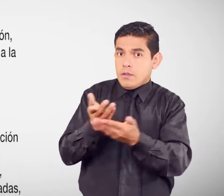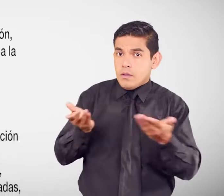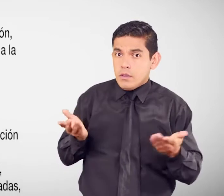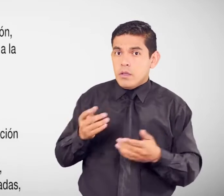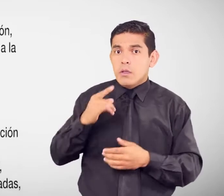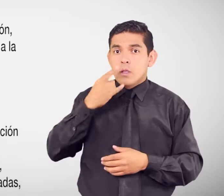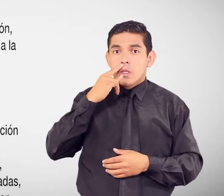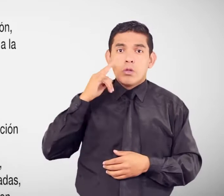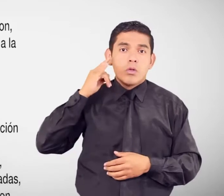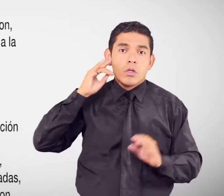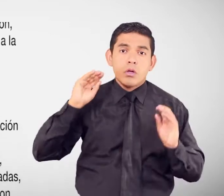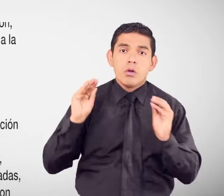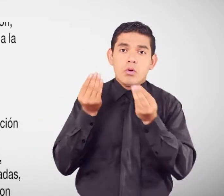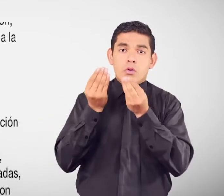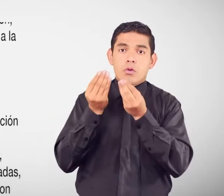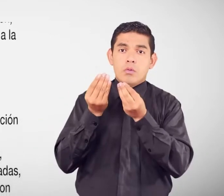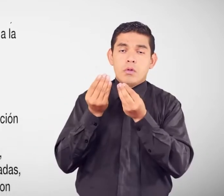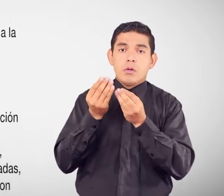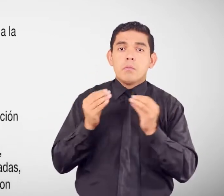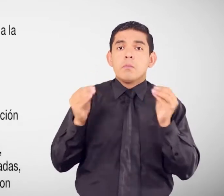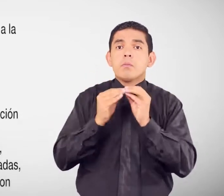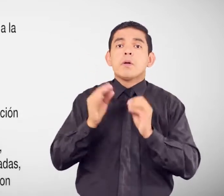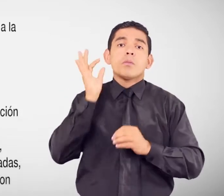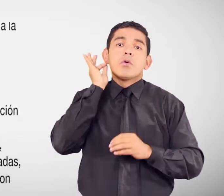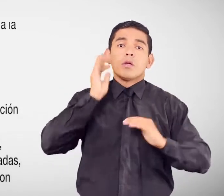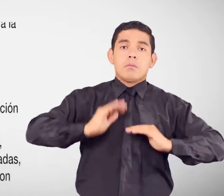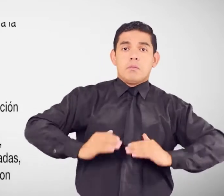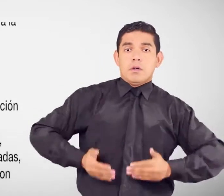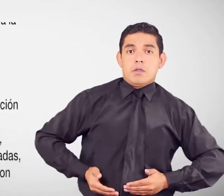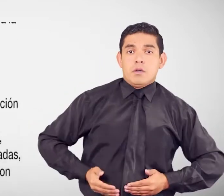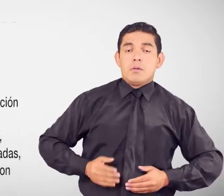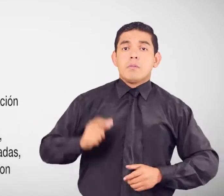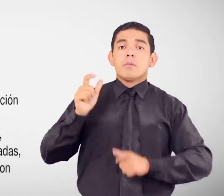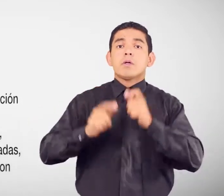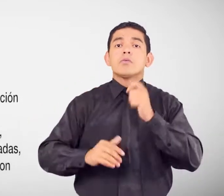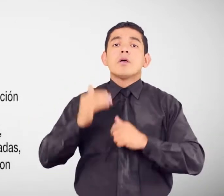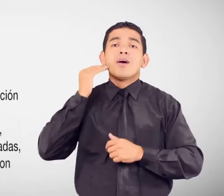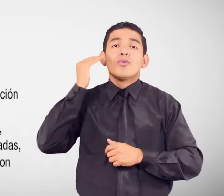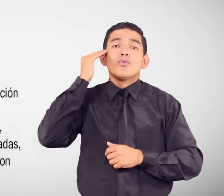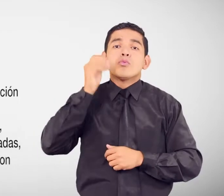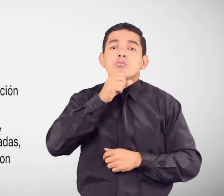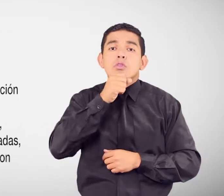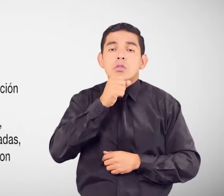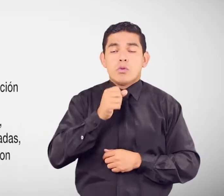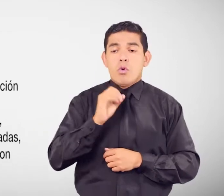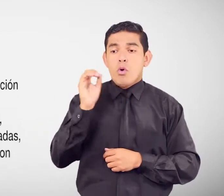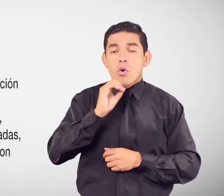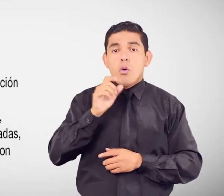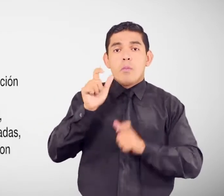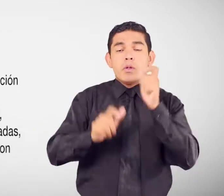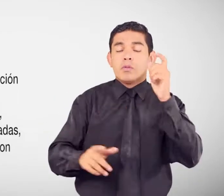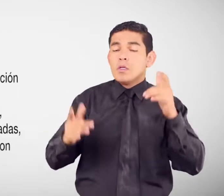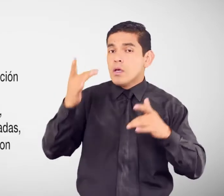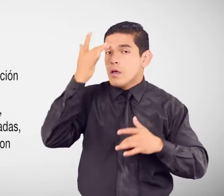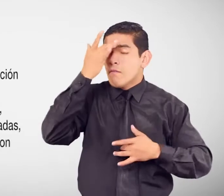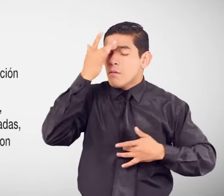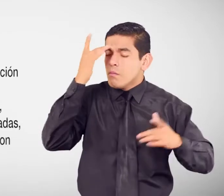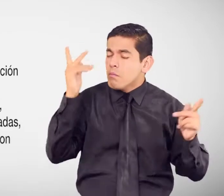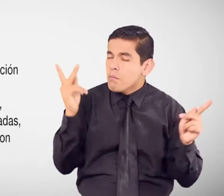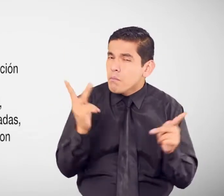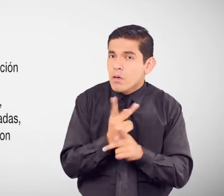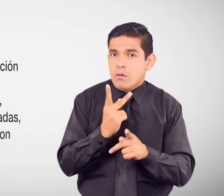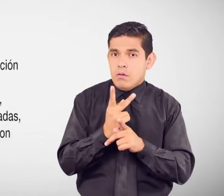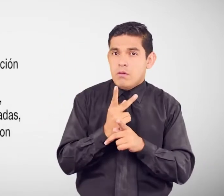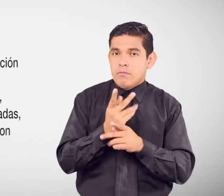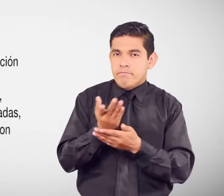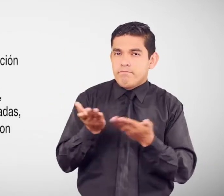Niñez Adolescencia Mujeres embarazadas Personas adultas mayores Personas con enfermedades catastróficas